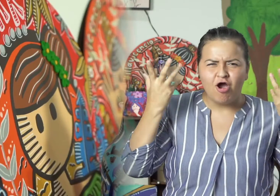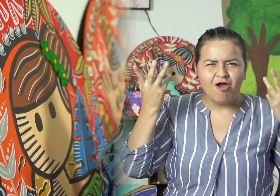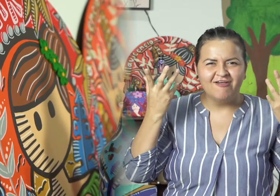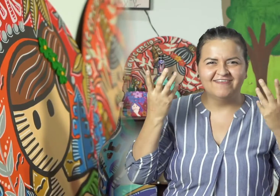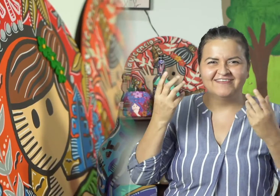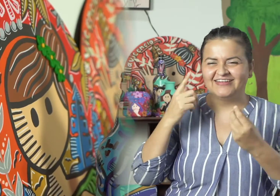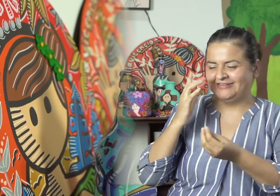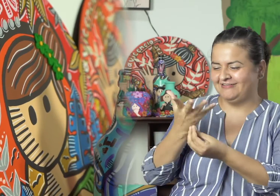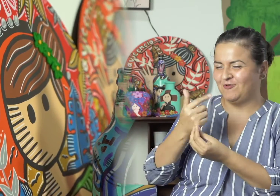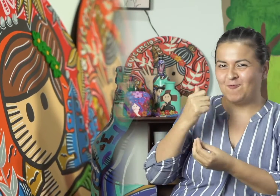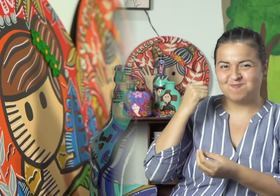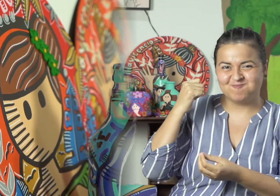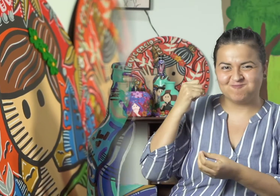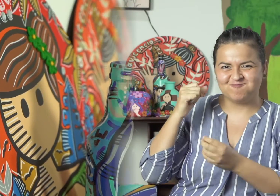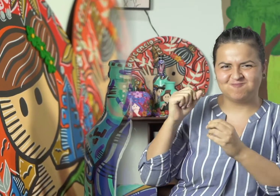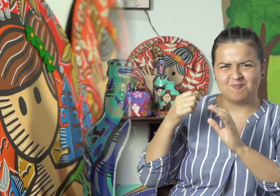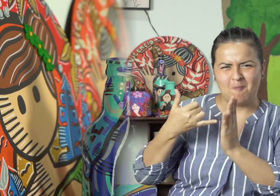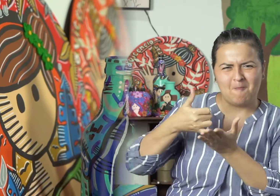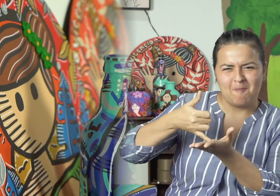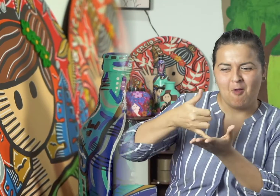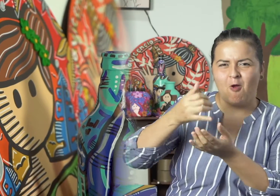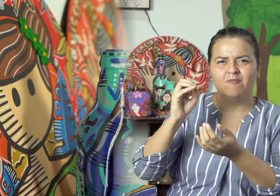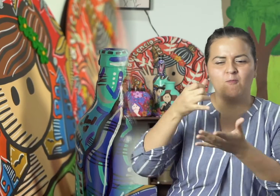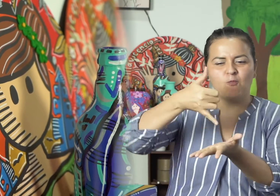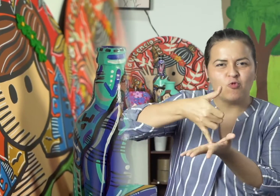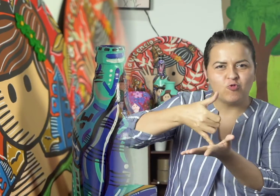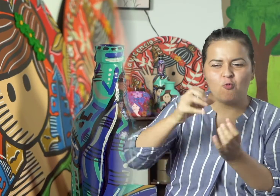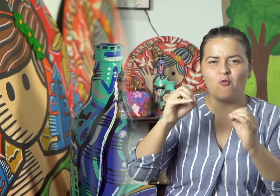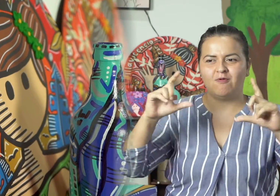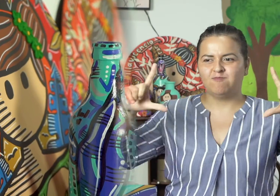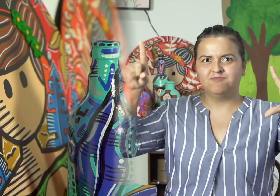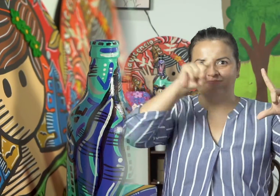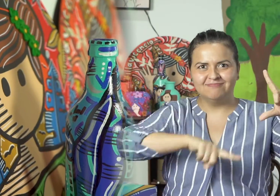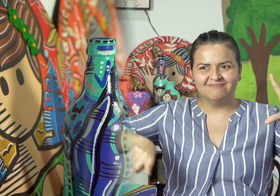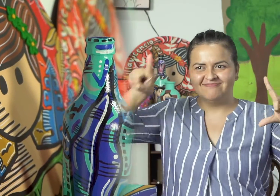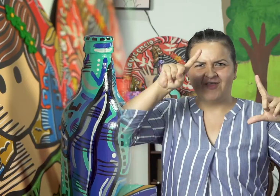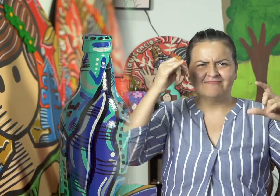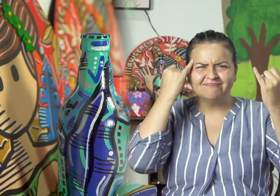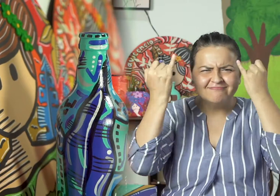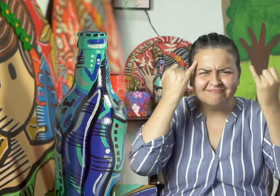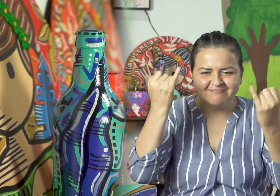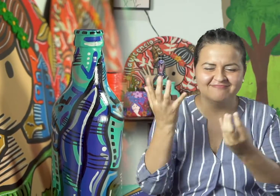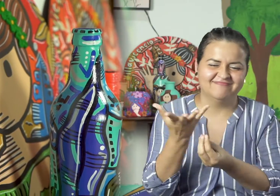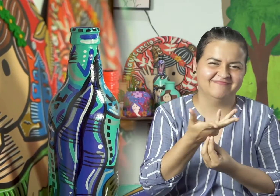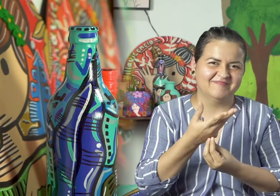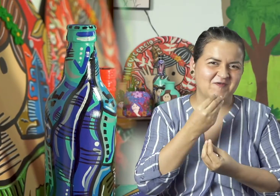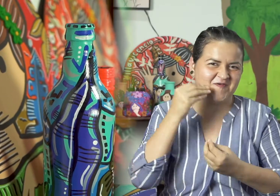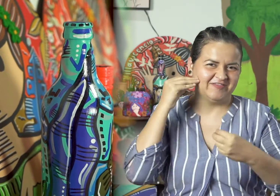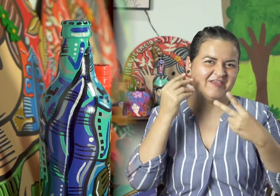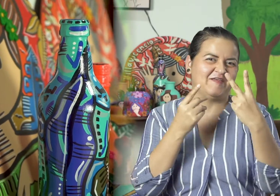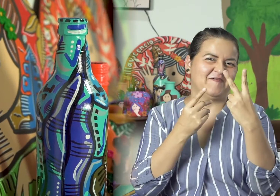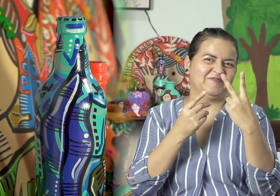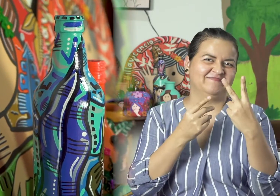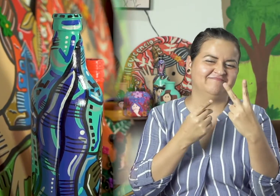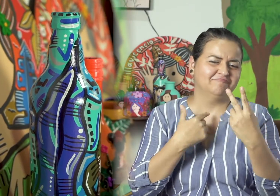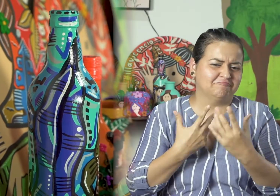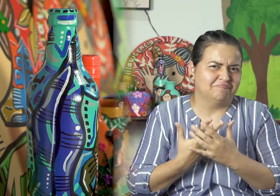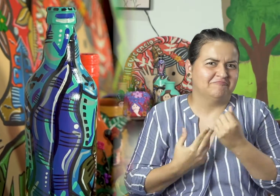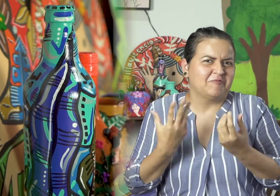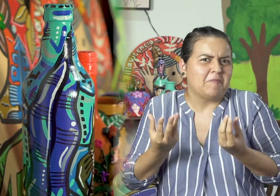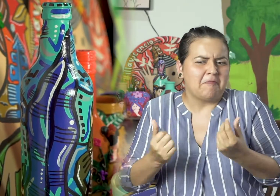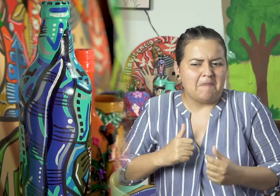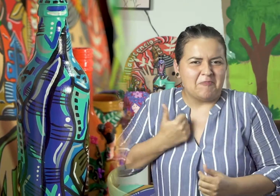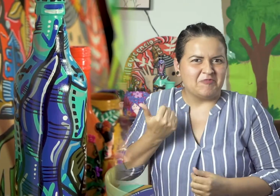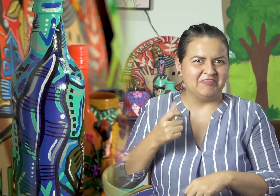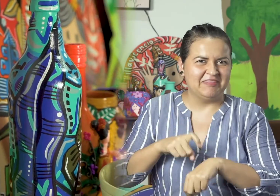Acá atrás se ven flores hermosas que se hacen reutilizando botellas y siendo creativos, ya sea como